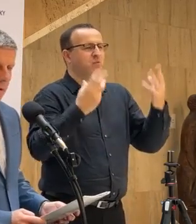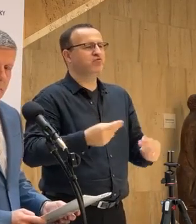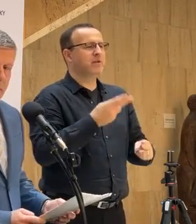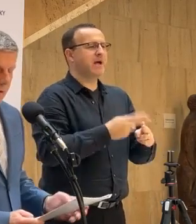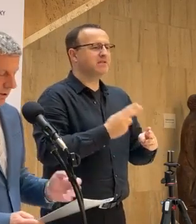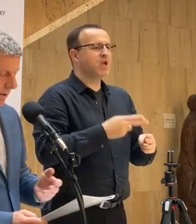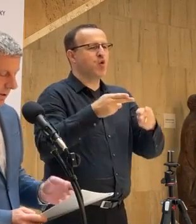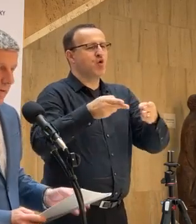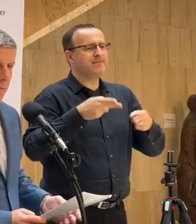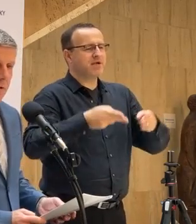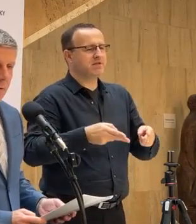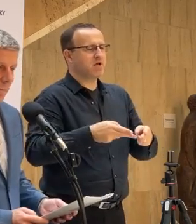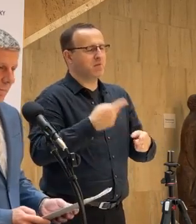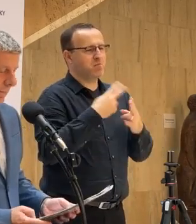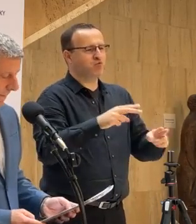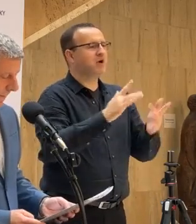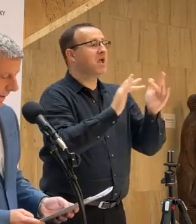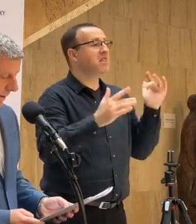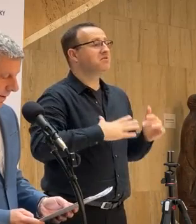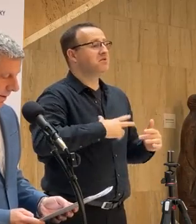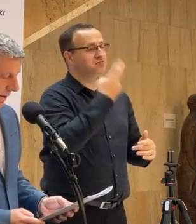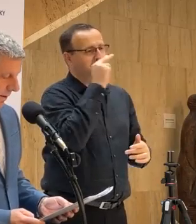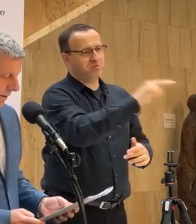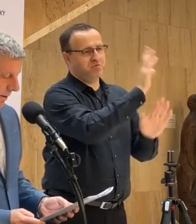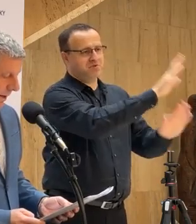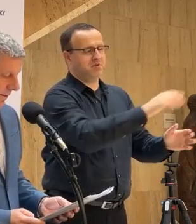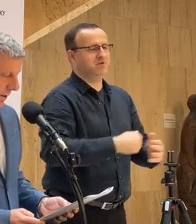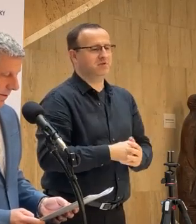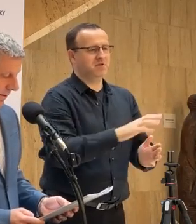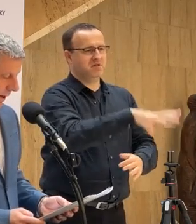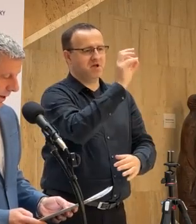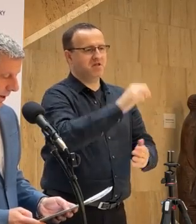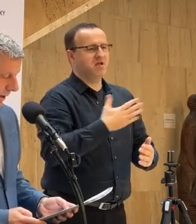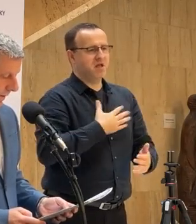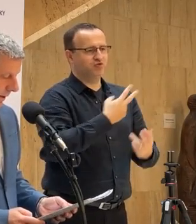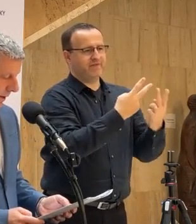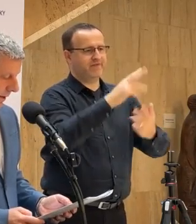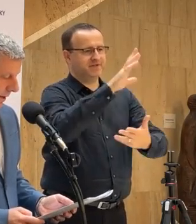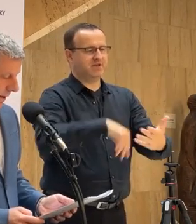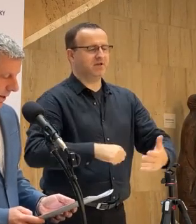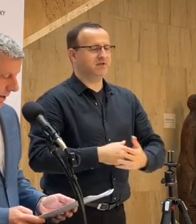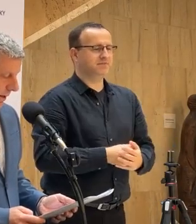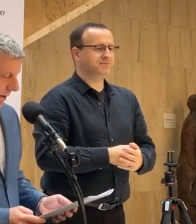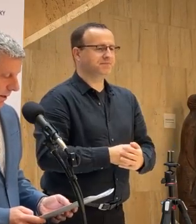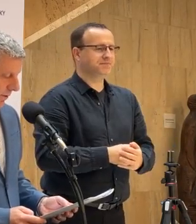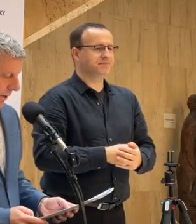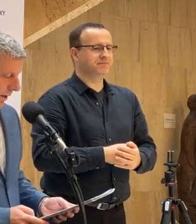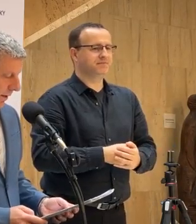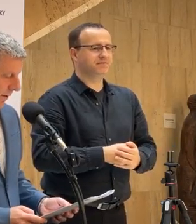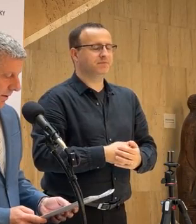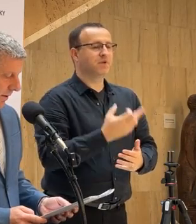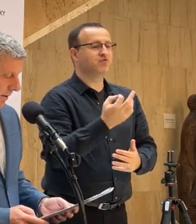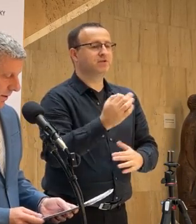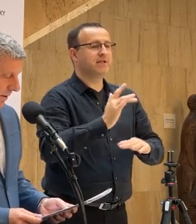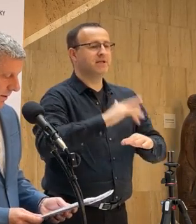pacientov a tak ďalej, takže tie si môžete potom nájsť na našich stránkach. Čo se